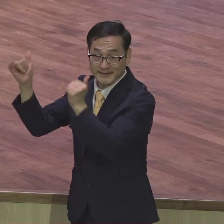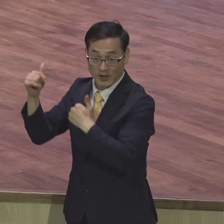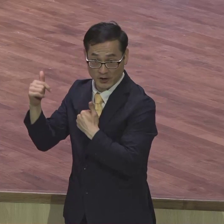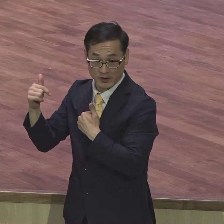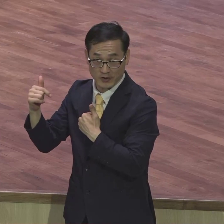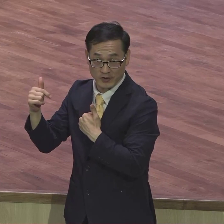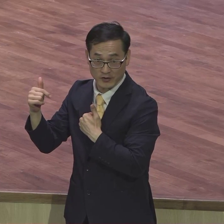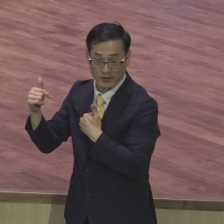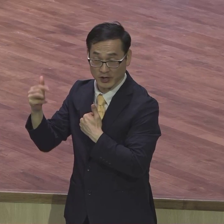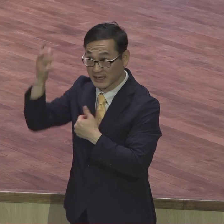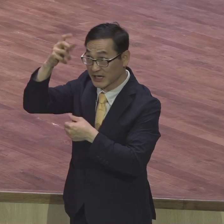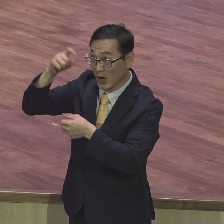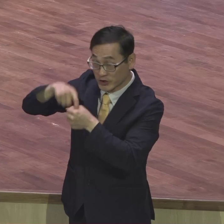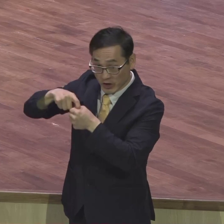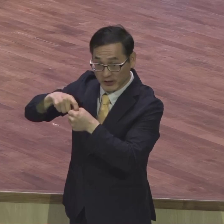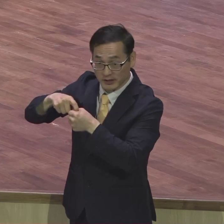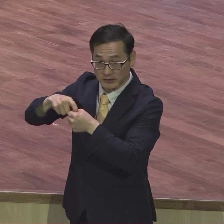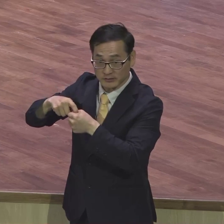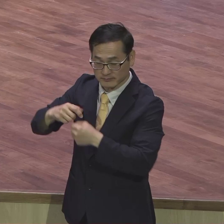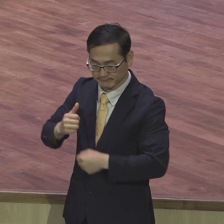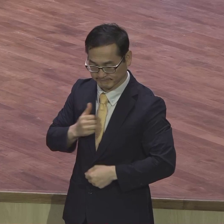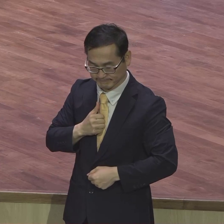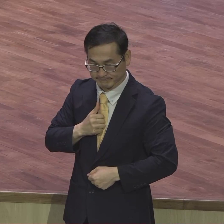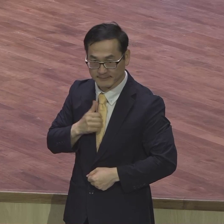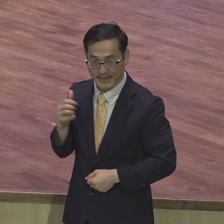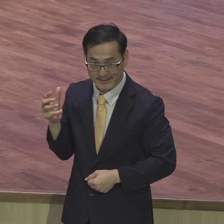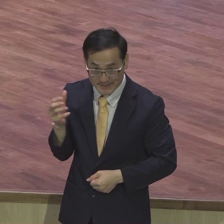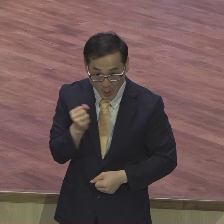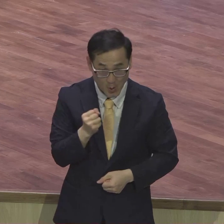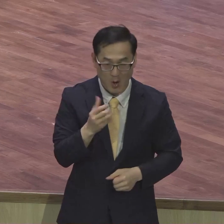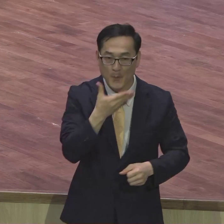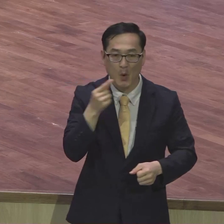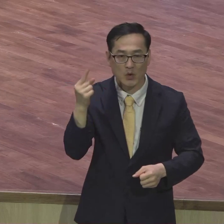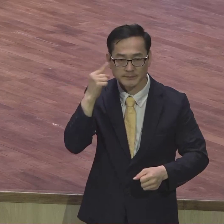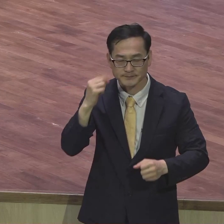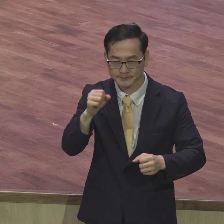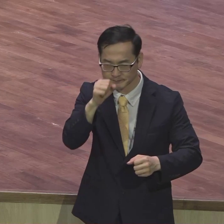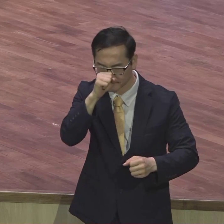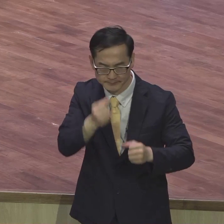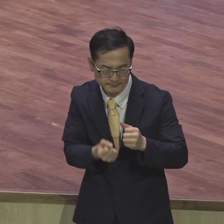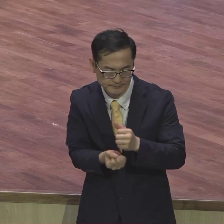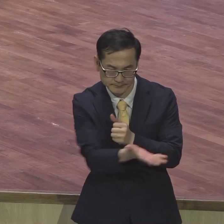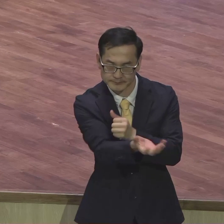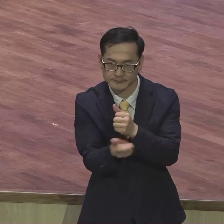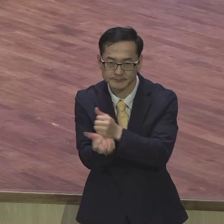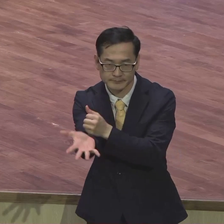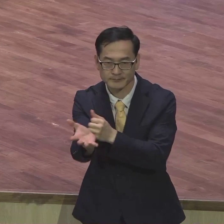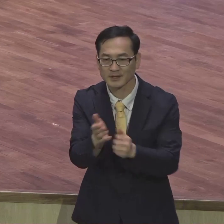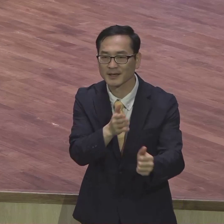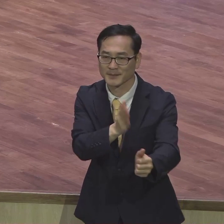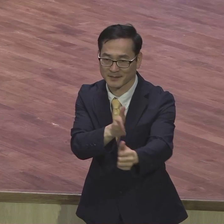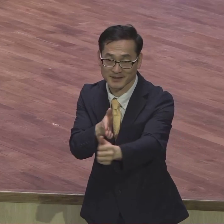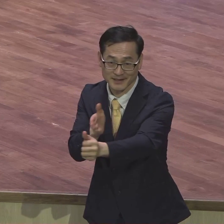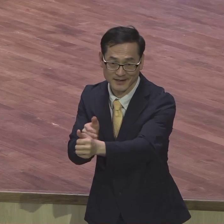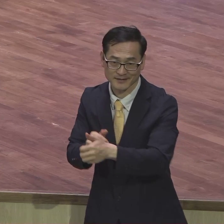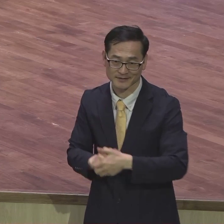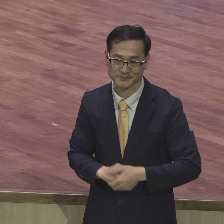정체성을 분명히 하면서 보험에 선한 영향력을 다 입혀 나가시기를 바랍니다 둘째는